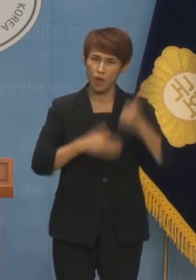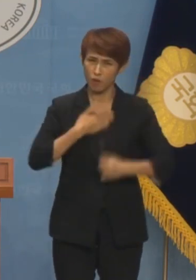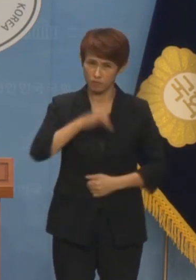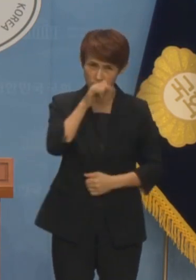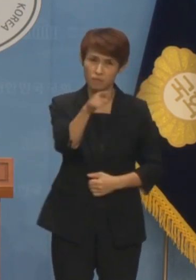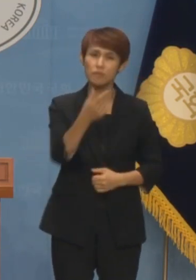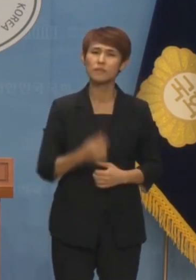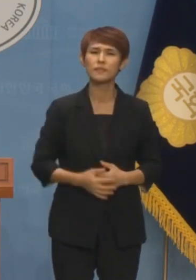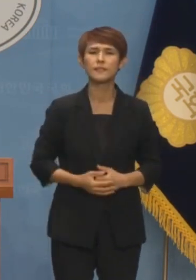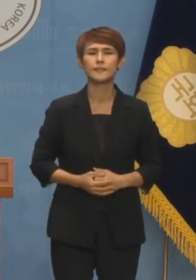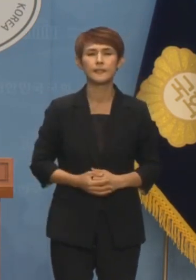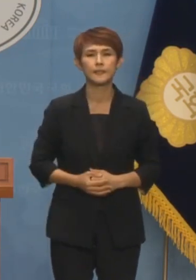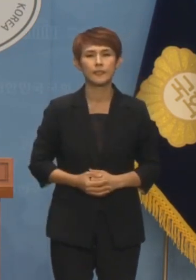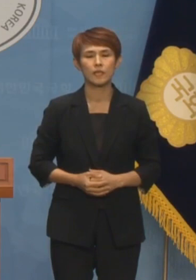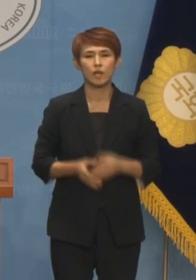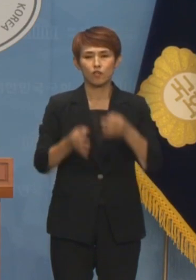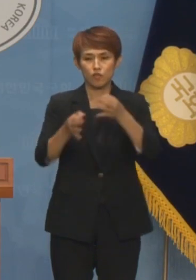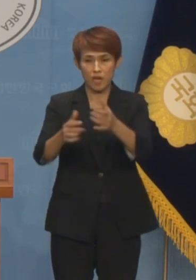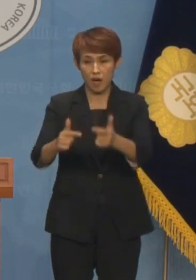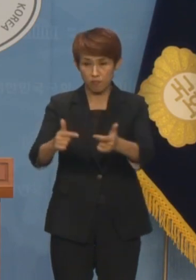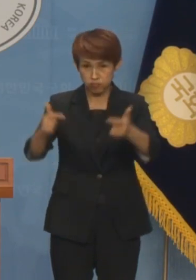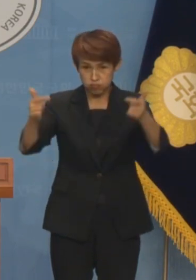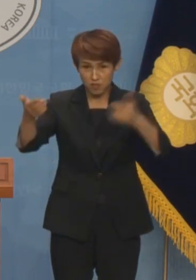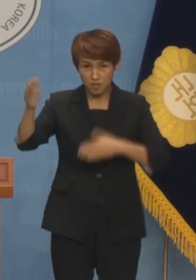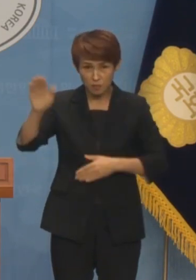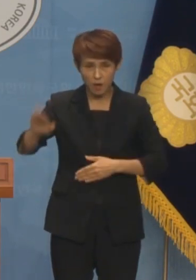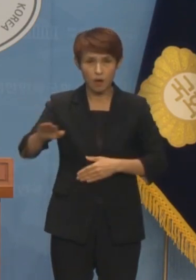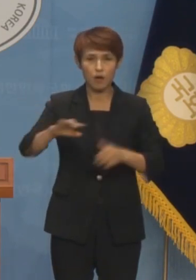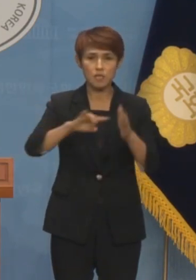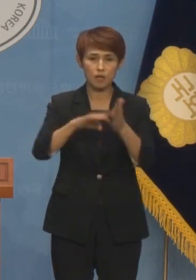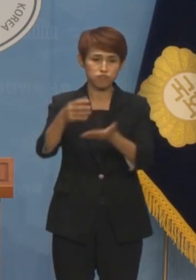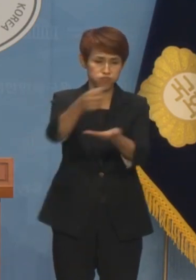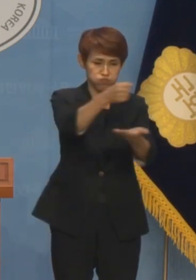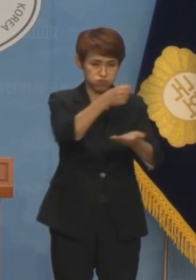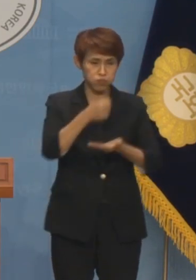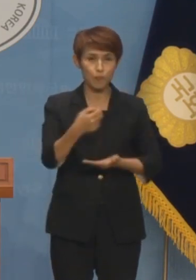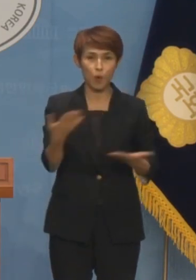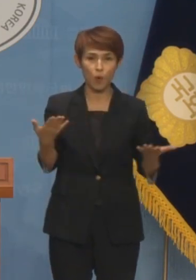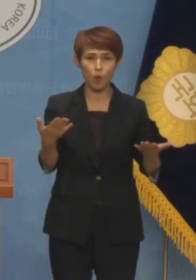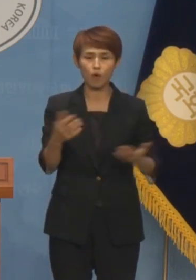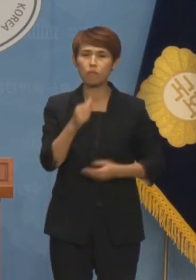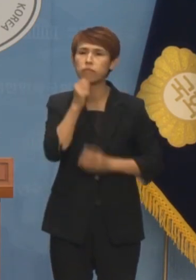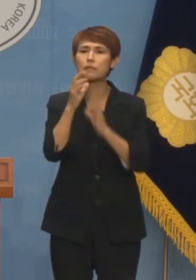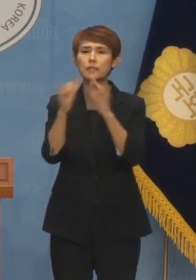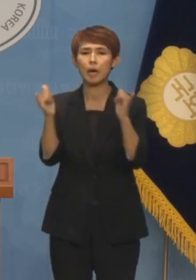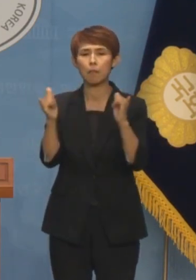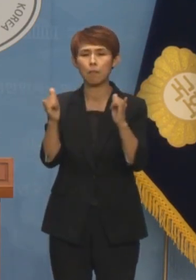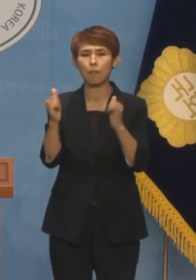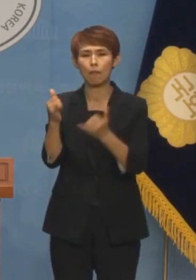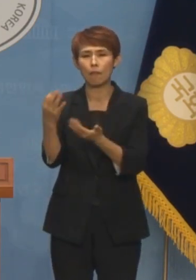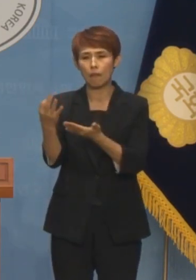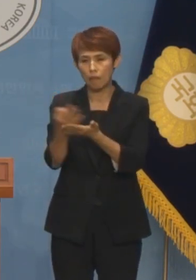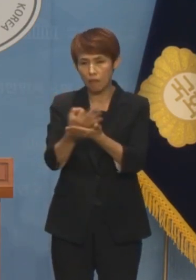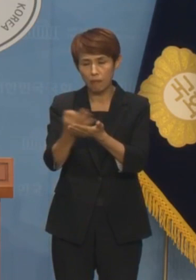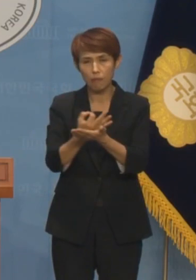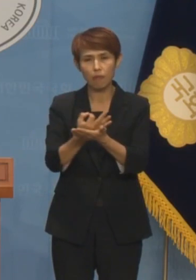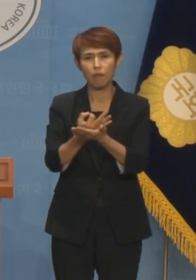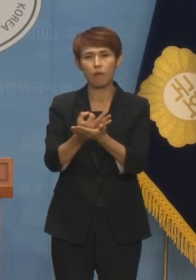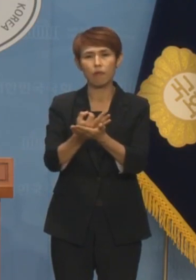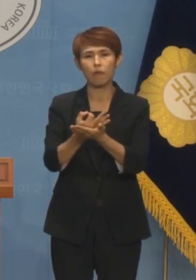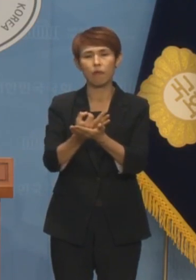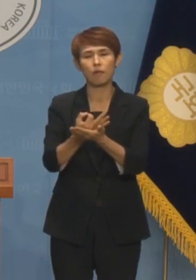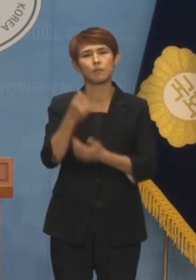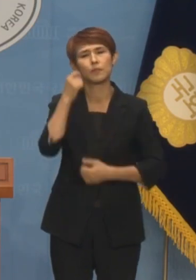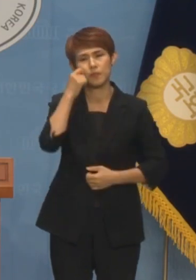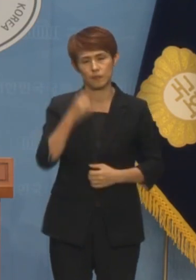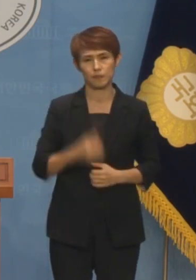계시죠? 투자가 늘어난다고 해도 낙수 효과가 실종되어서 서민과 중산층의 소득으로 돌아오지도 않습니다.